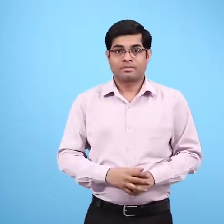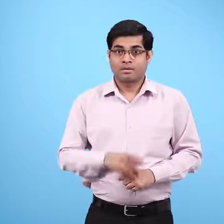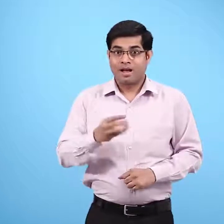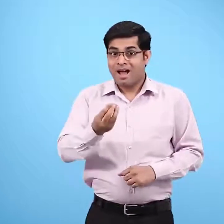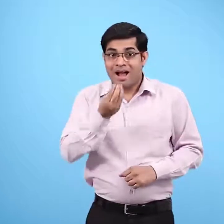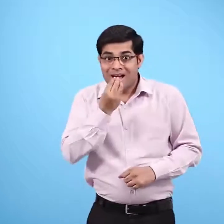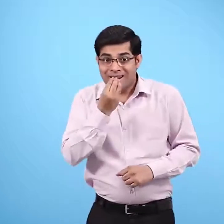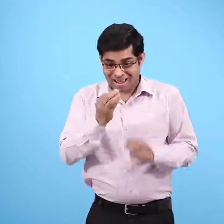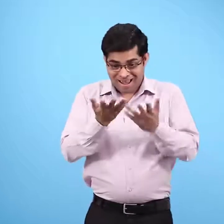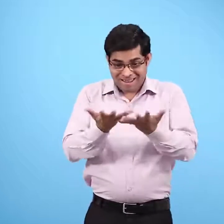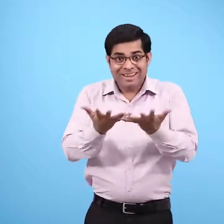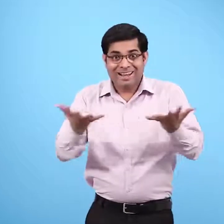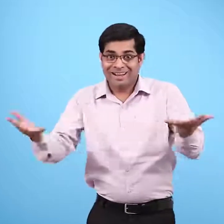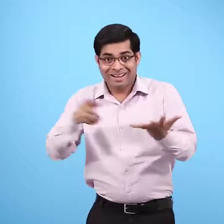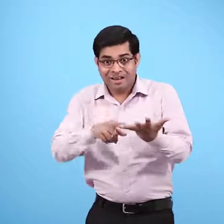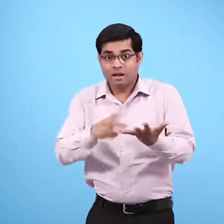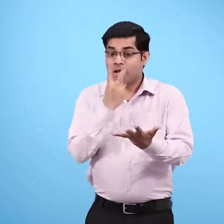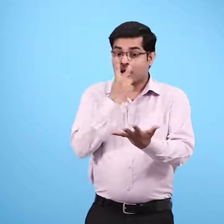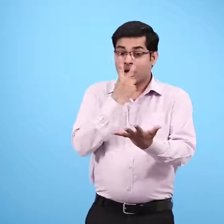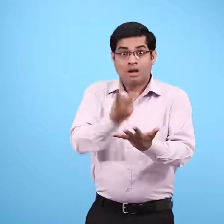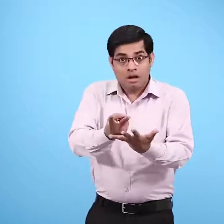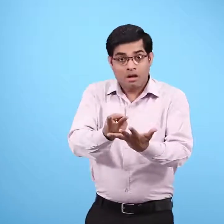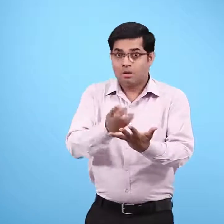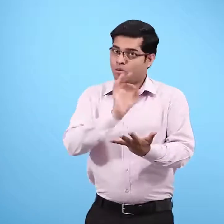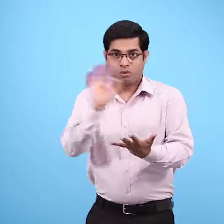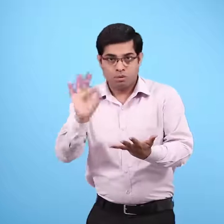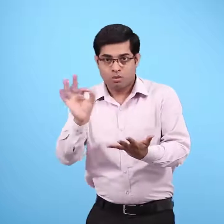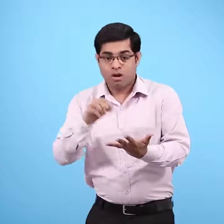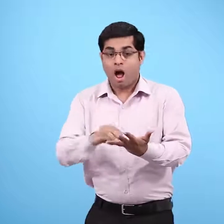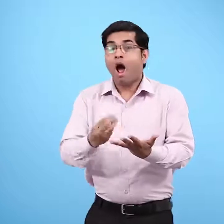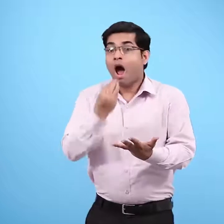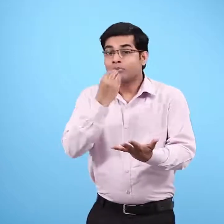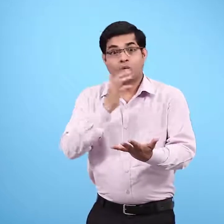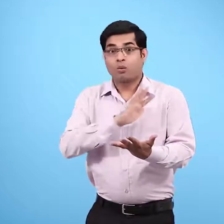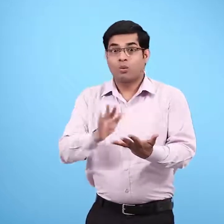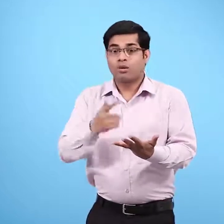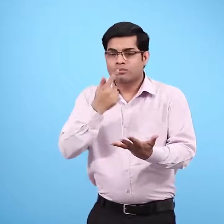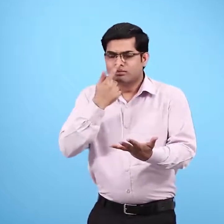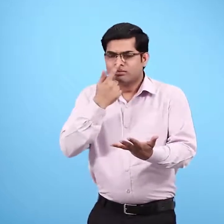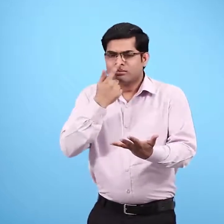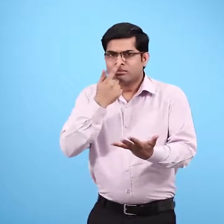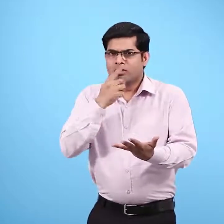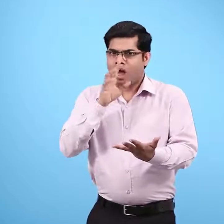वे कौन सी चीजें हैं जो तुम बिना देखे और चखे केवल सूंग कर पहचान सकते हो?